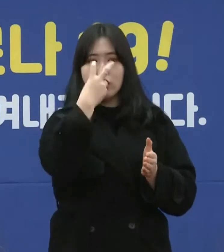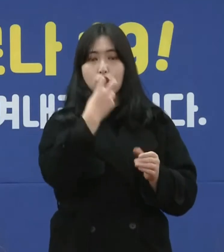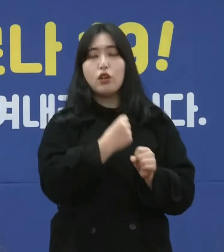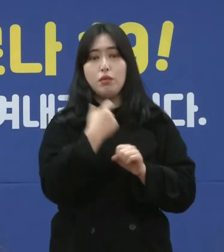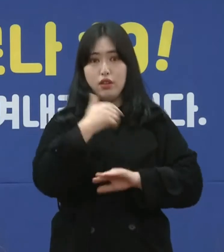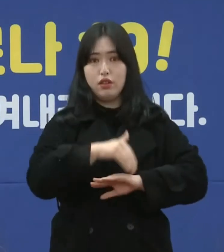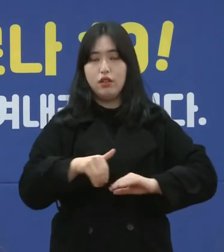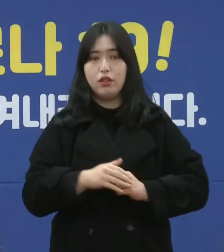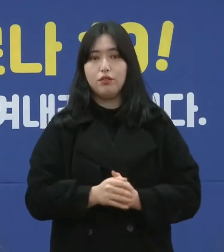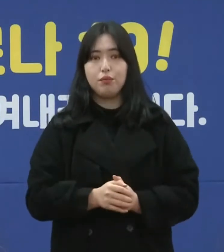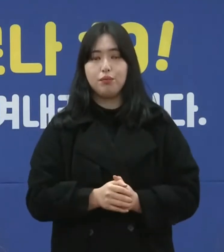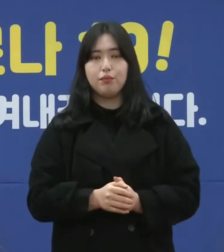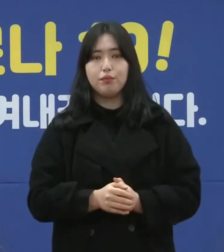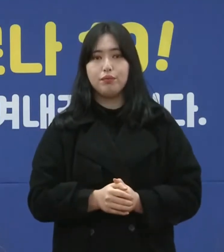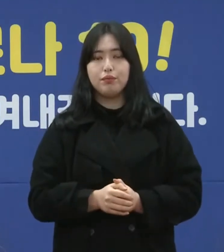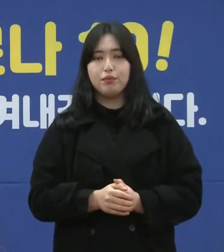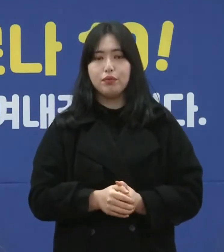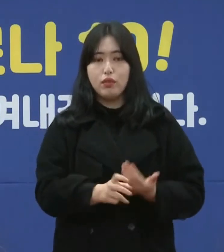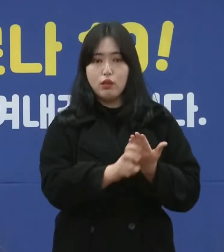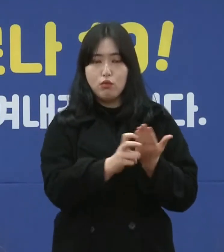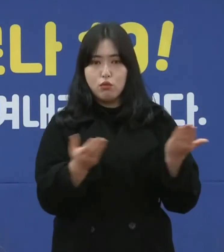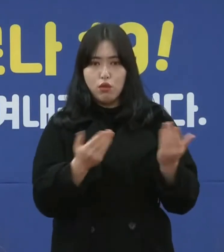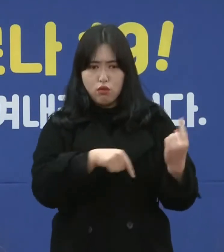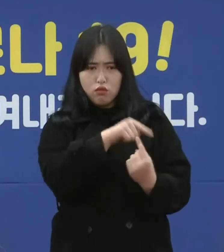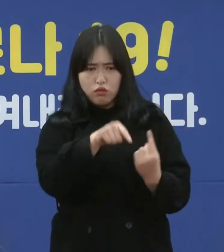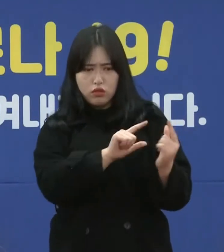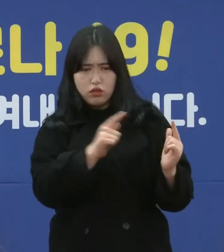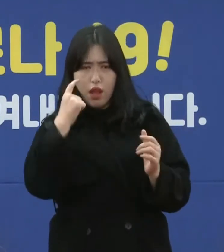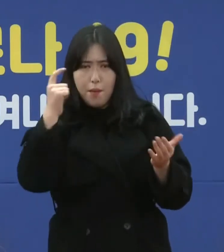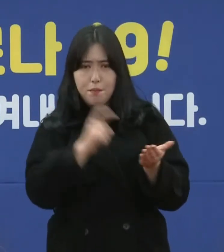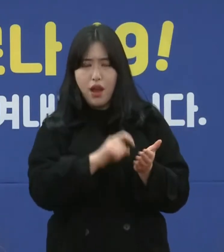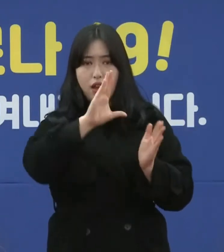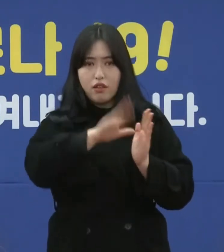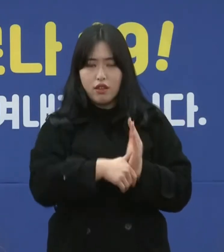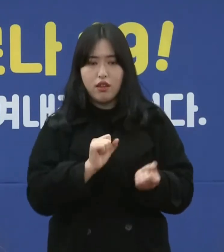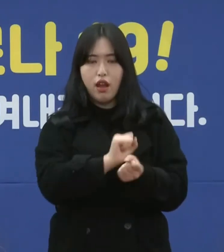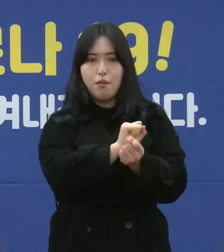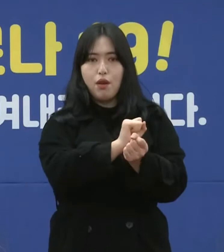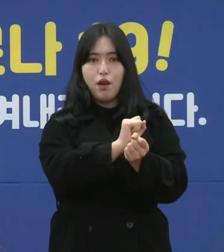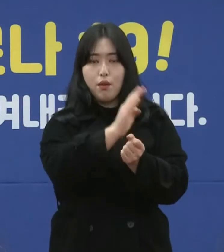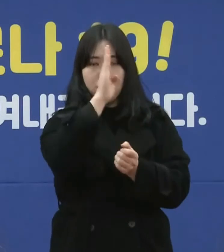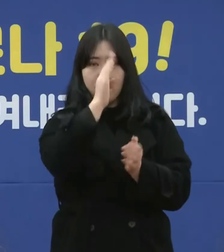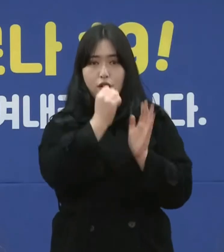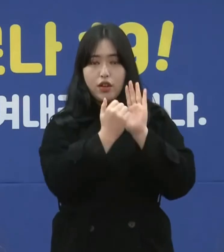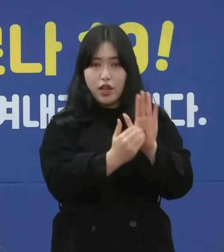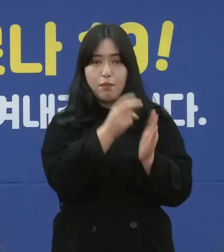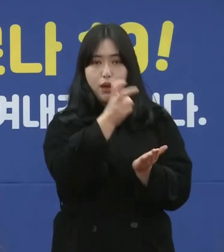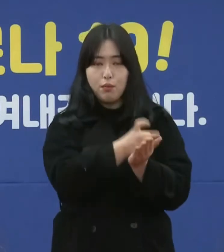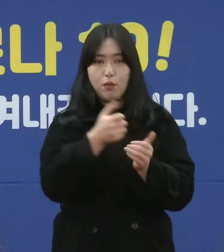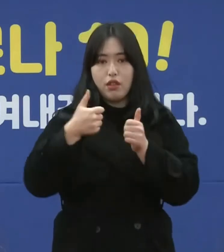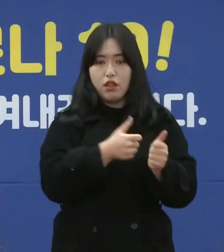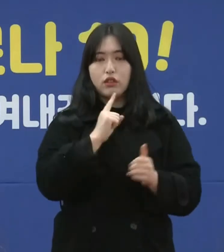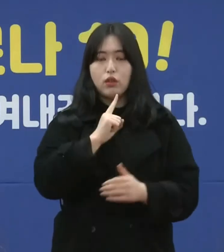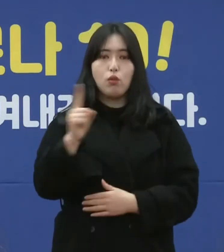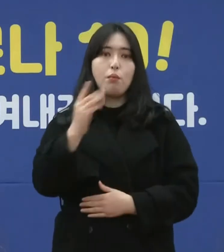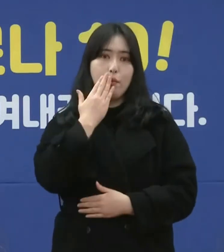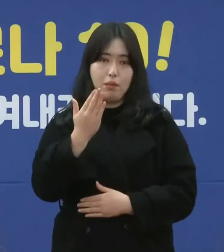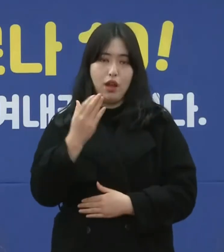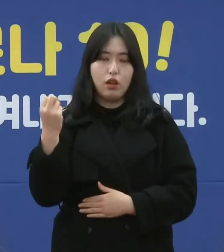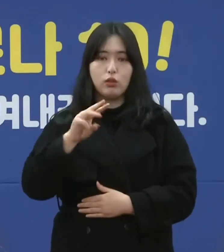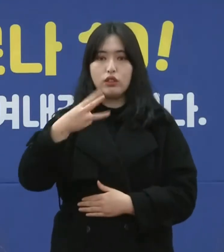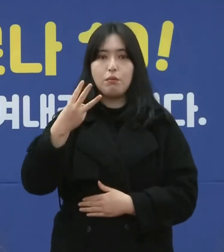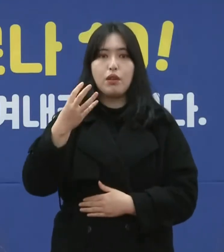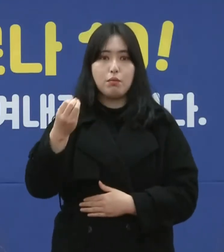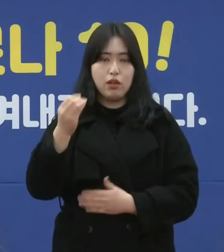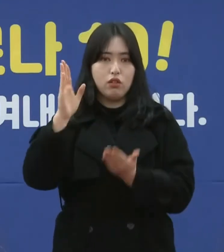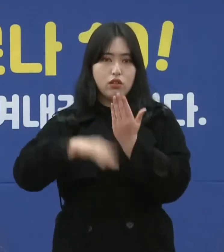추진하겠습니다. 불법 영업 등이 적발될 때에는 감염병 예방법에 따라서 고발 조치가 이루어지고 300만 원